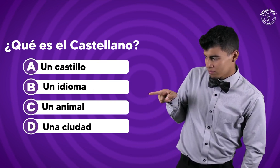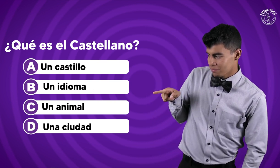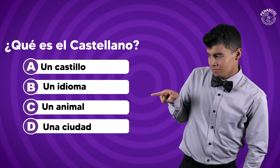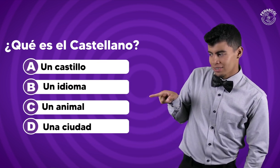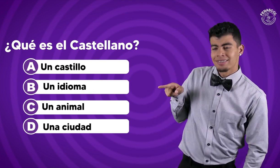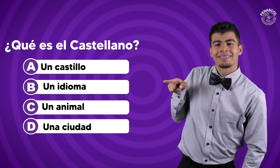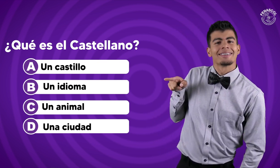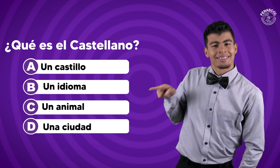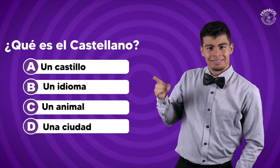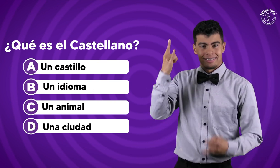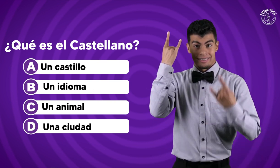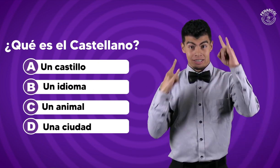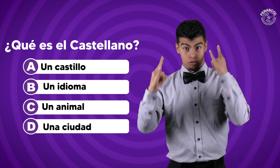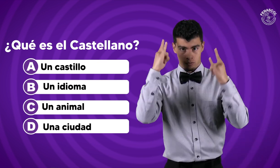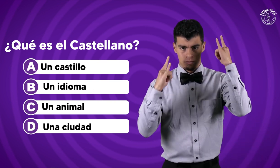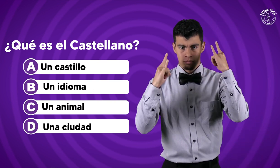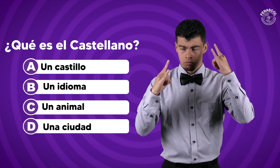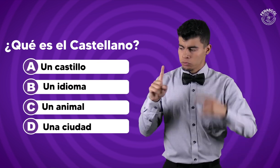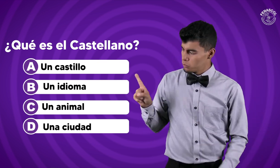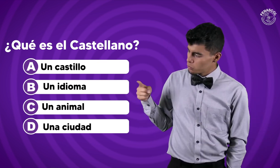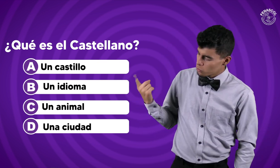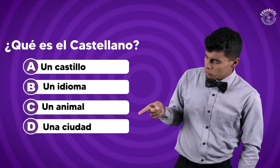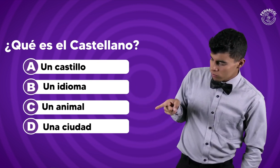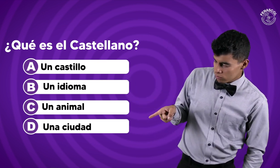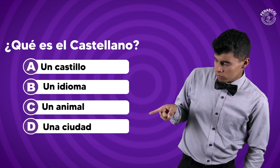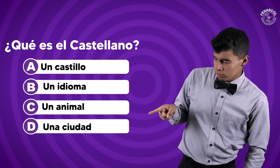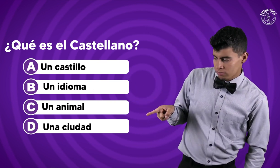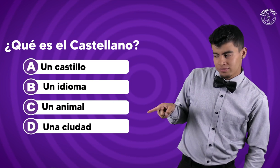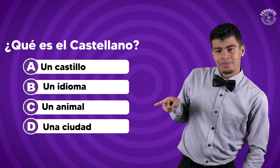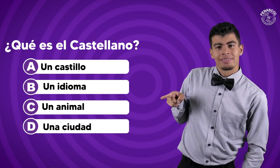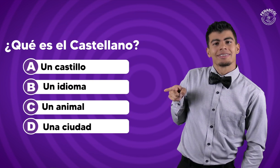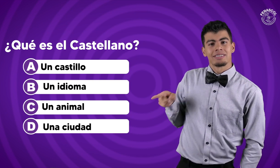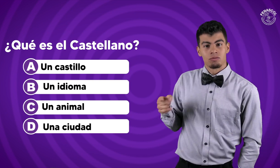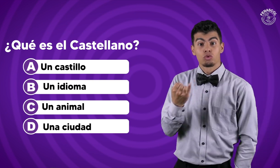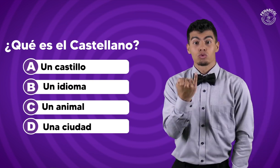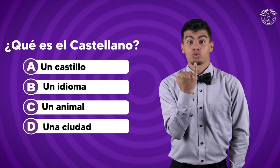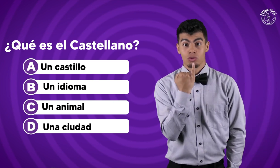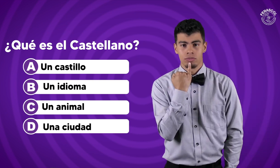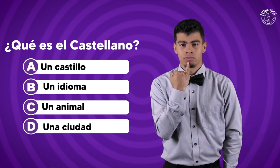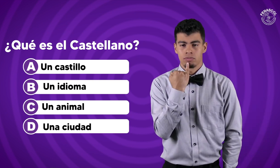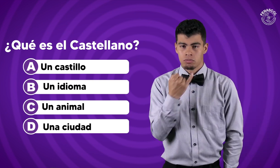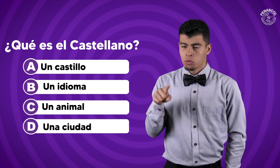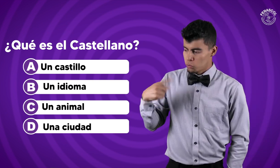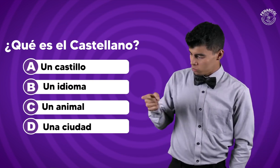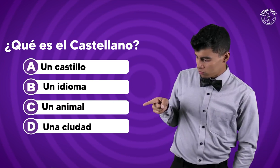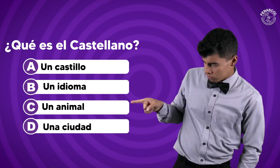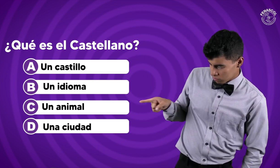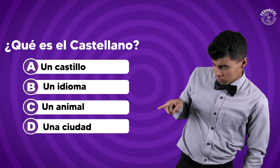opciones son un castillo, un idioma, un animal